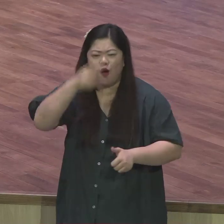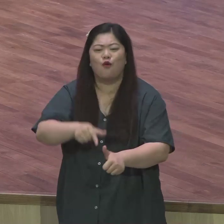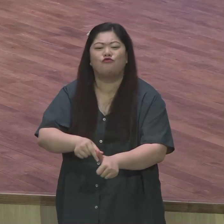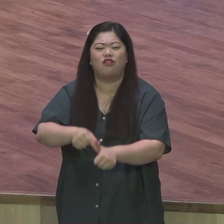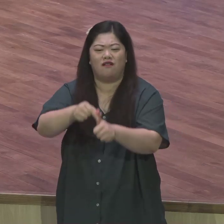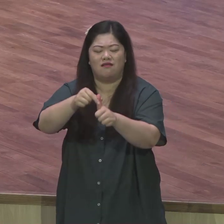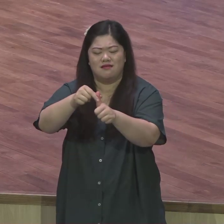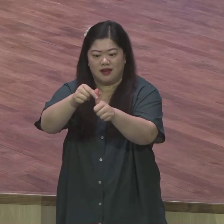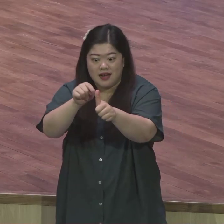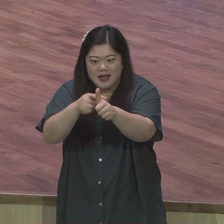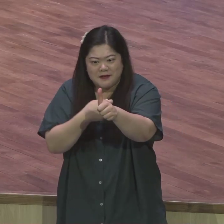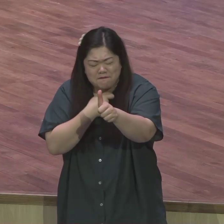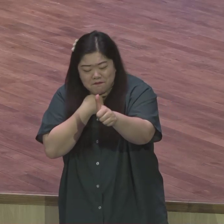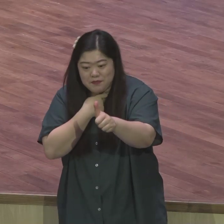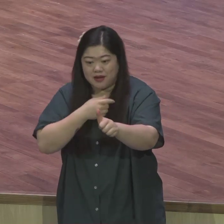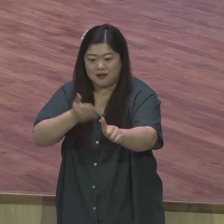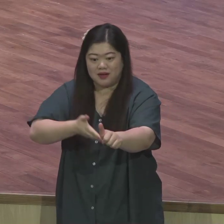영혼이야 사람들의 영혼이야